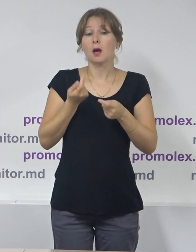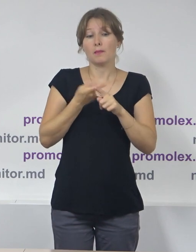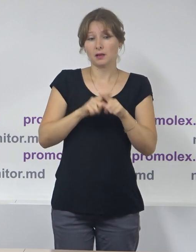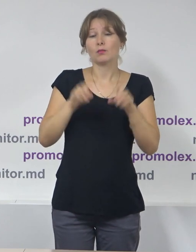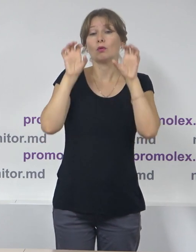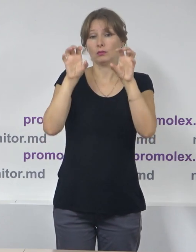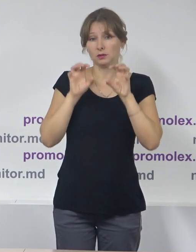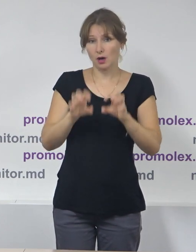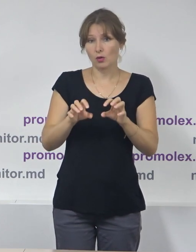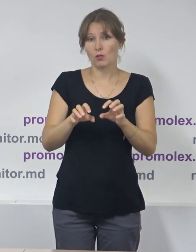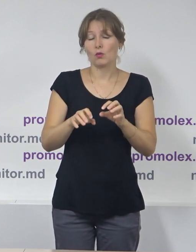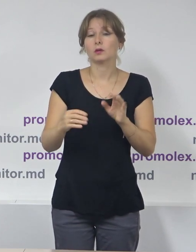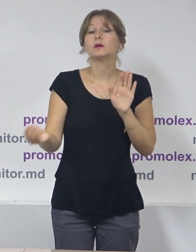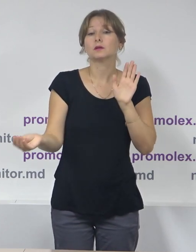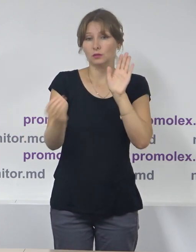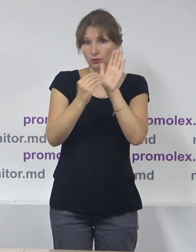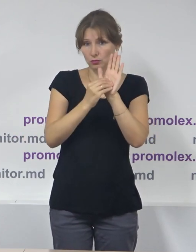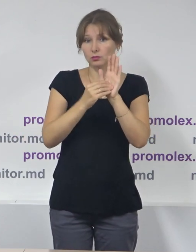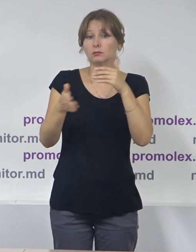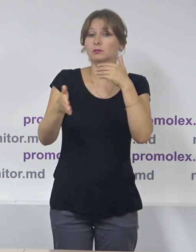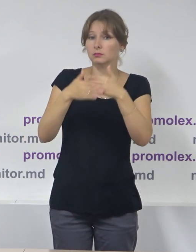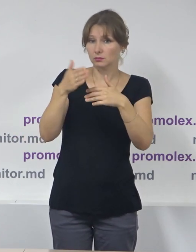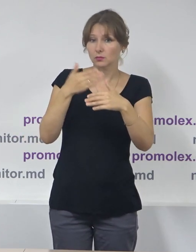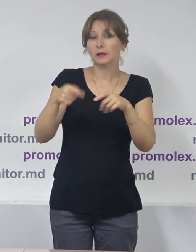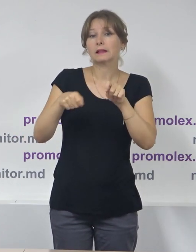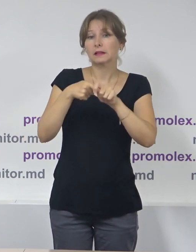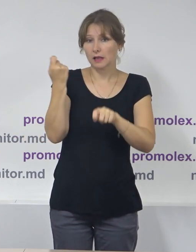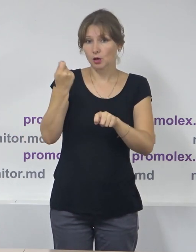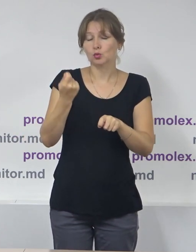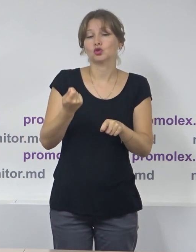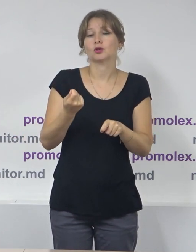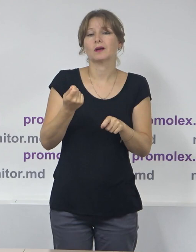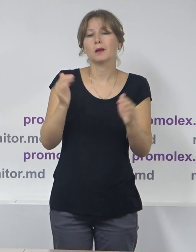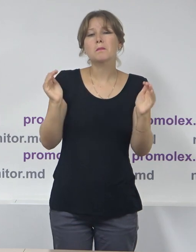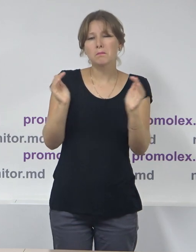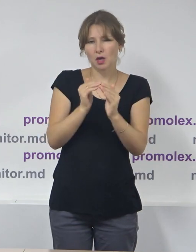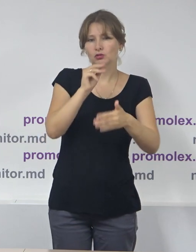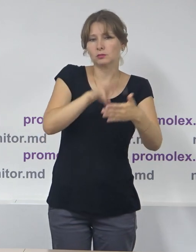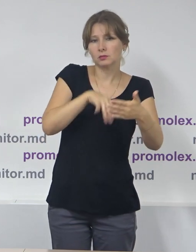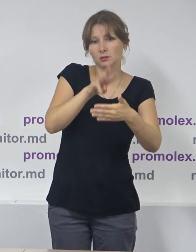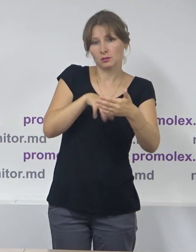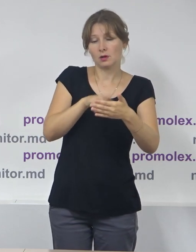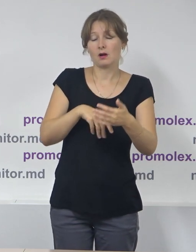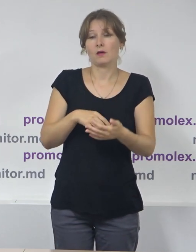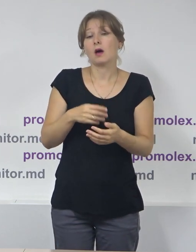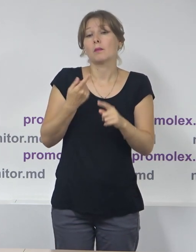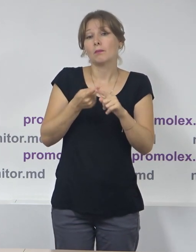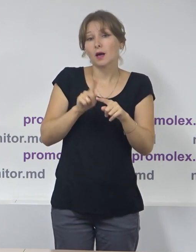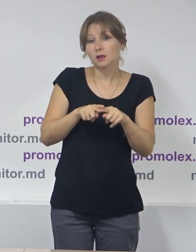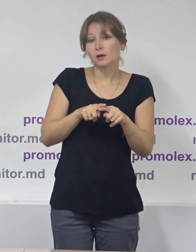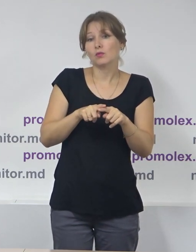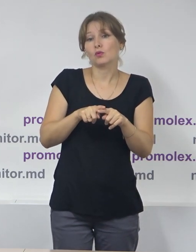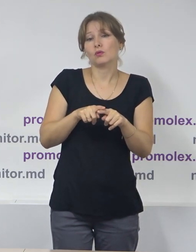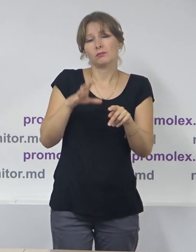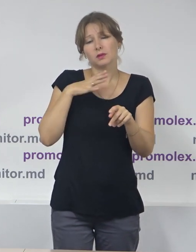prevede inclusiv sancțiuni mult mai dure pentru abuzul de resurse administrative. Această definiție a fost promovată